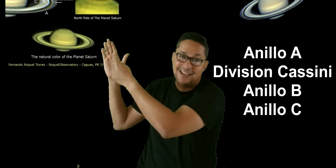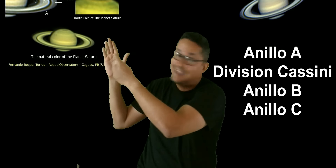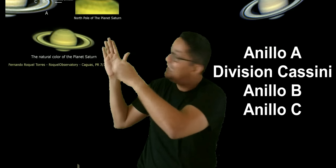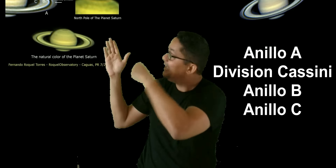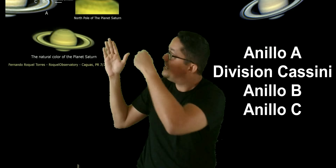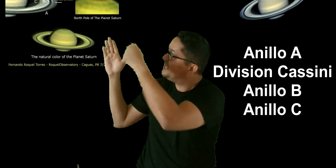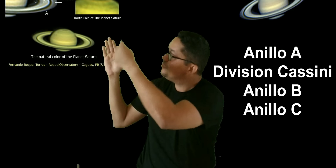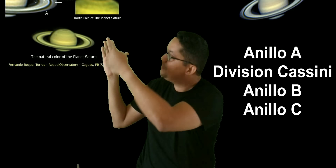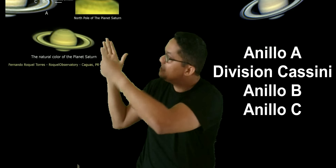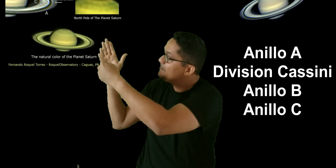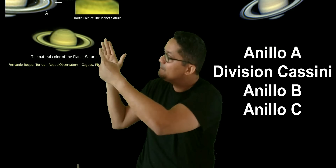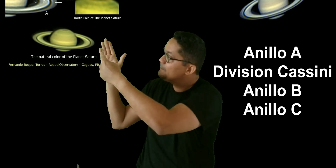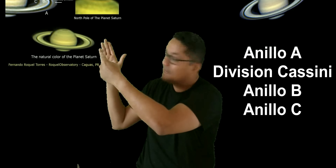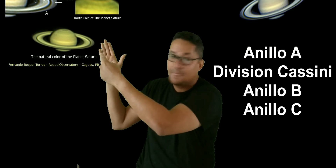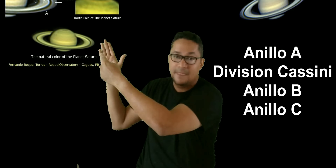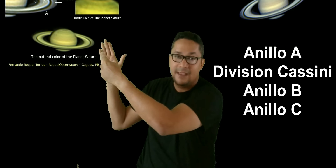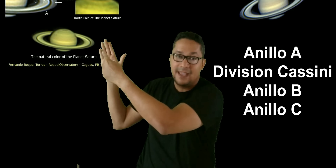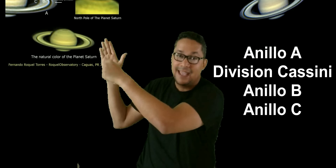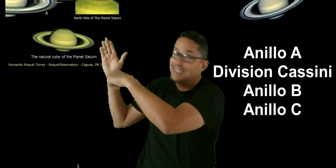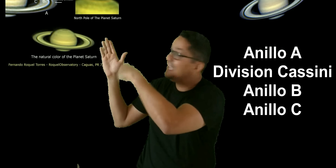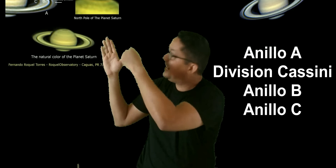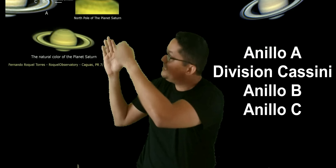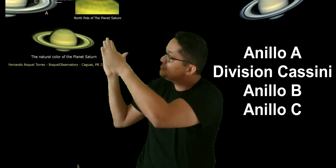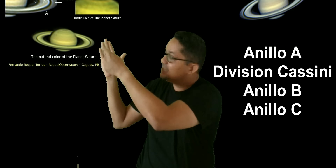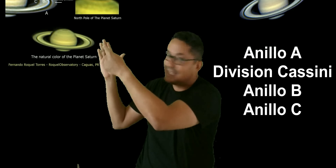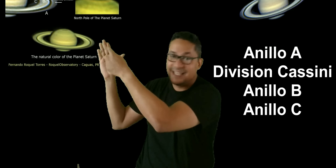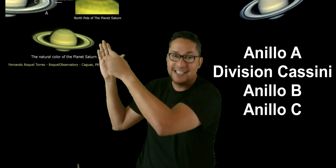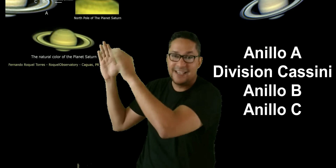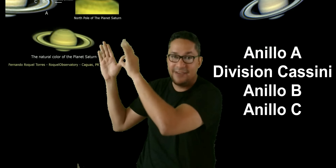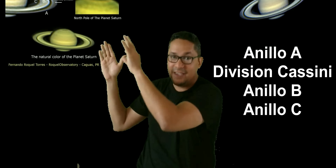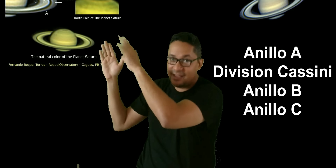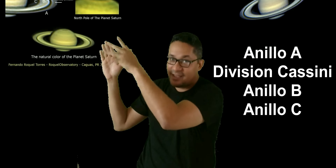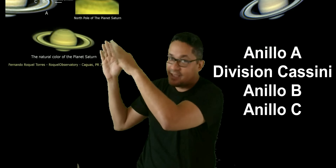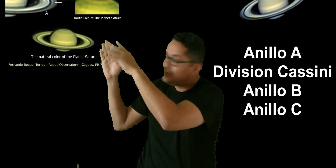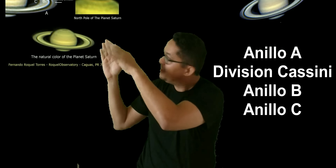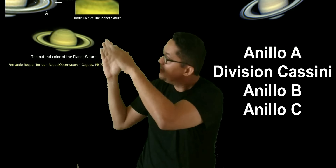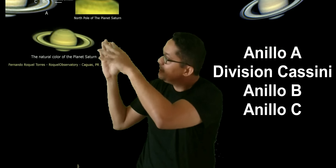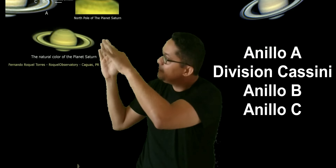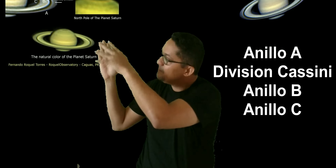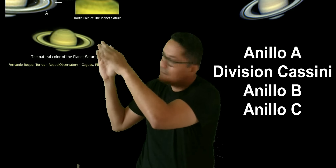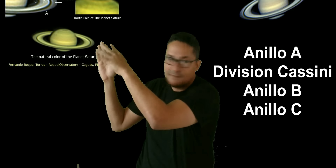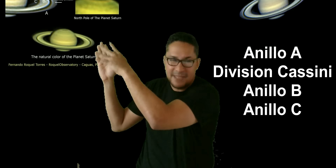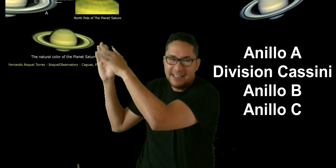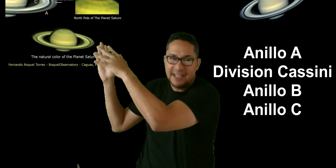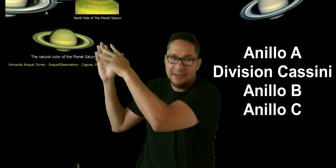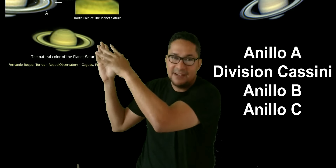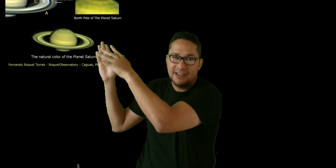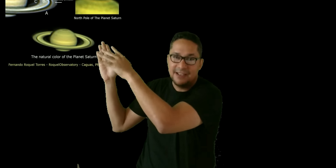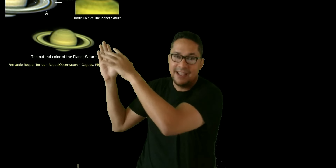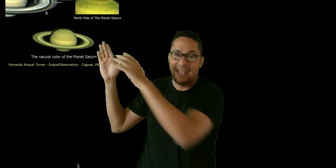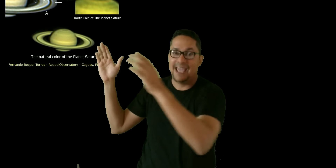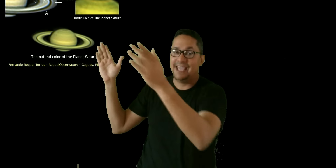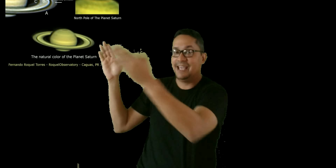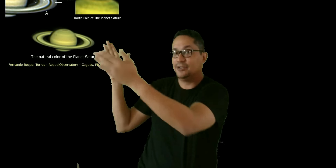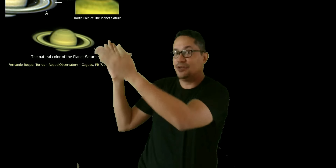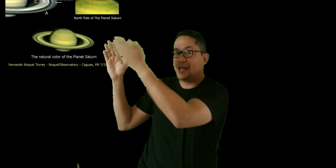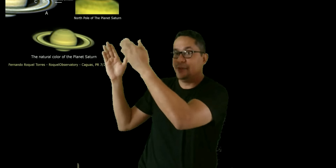el anillo B y el anillo C, que se ve bien débil. En el otro lado,